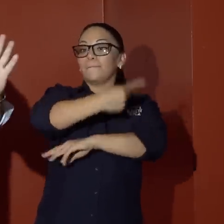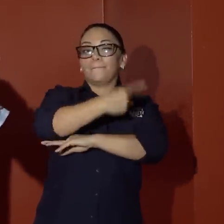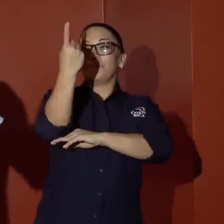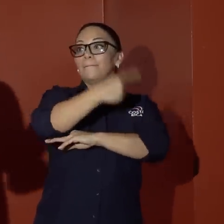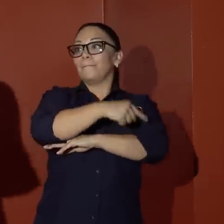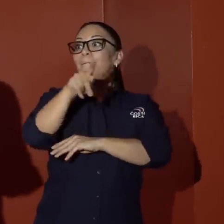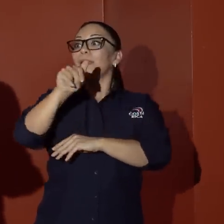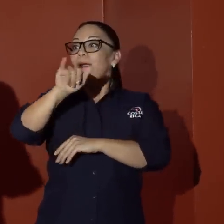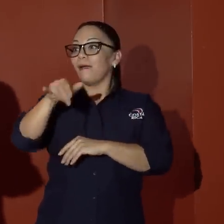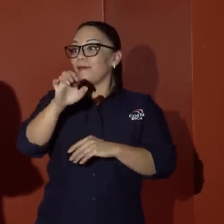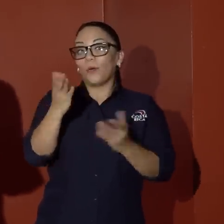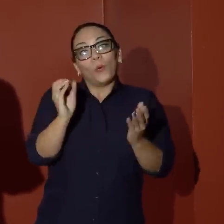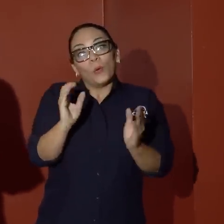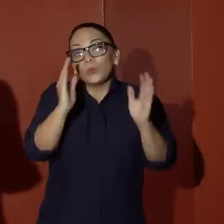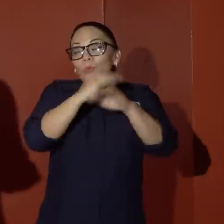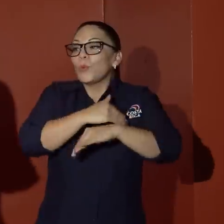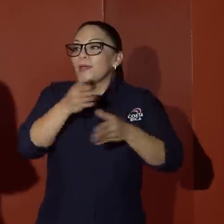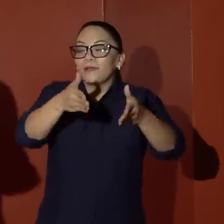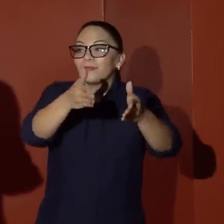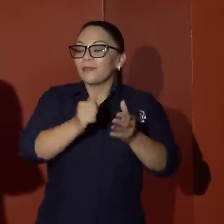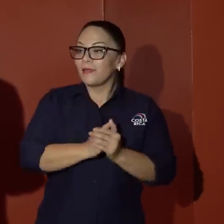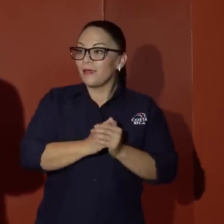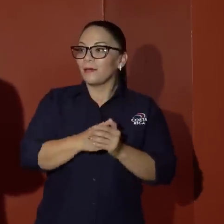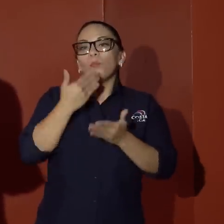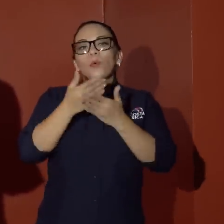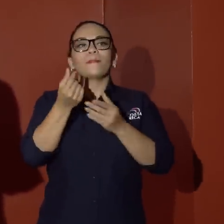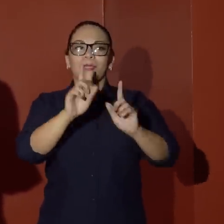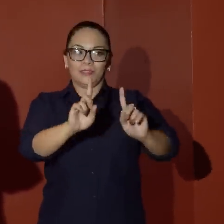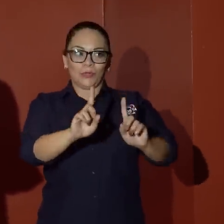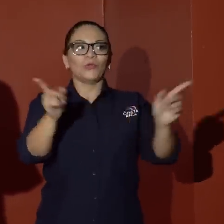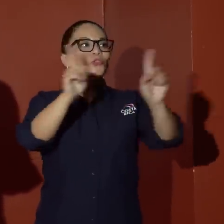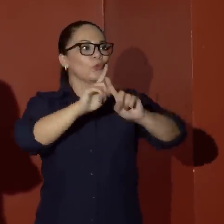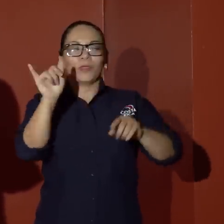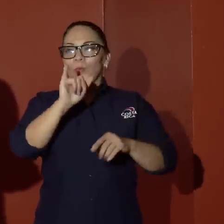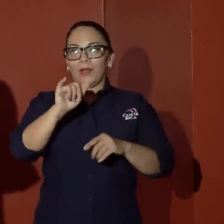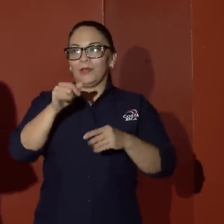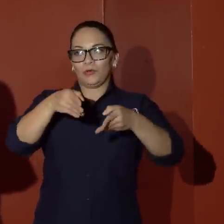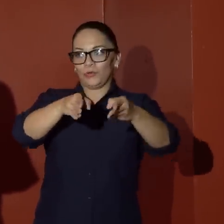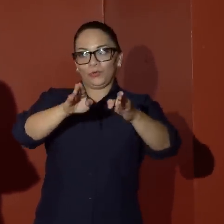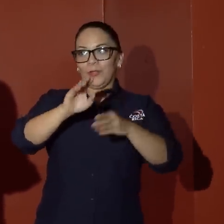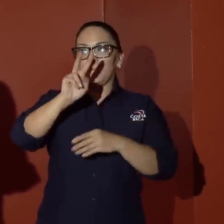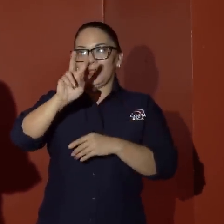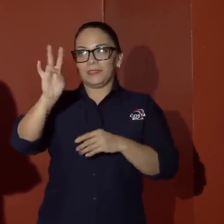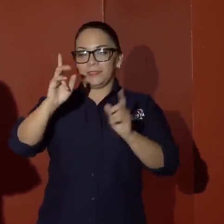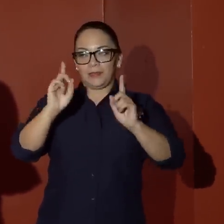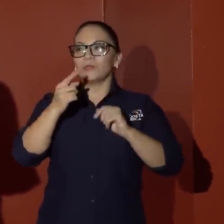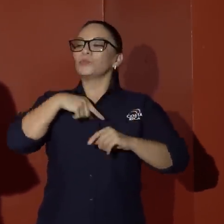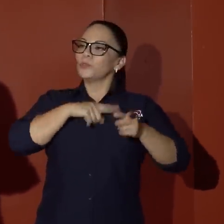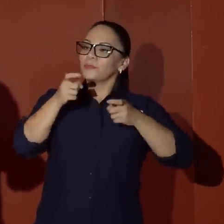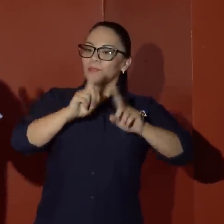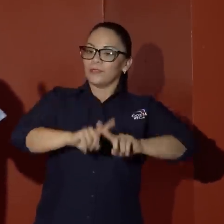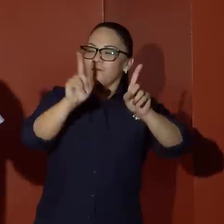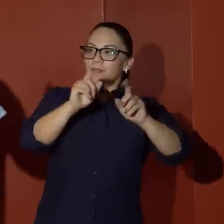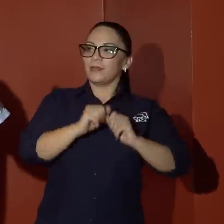o no hay carretera. Vamos a poner un buen precio, no como en la 27. Porque nosotros administramos